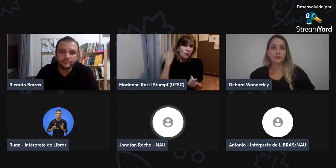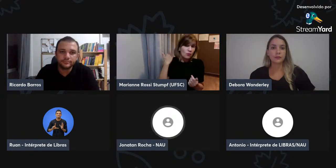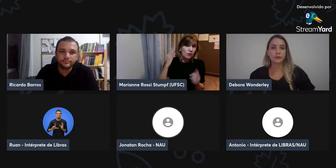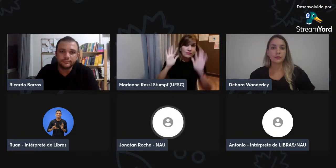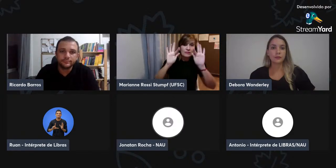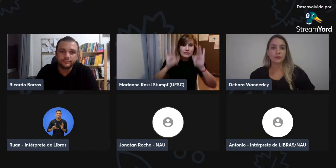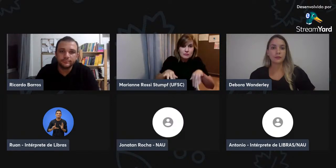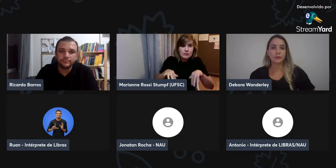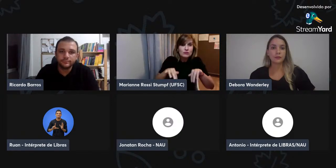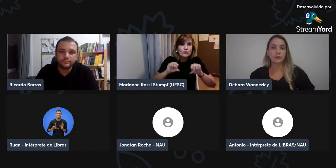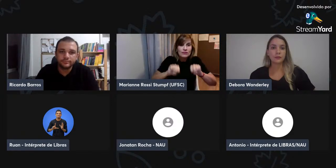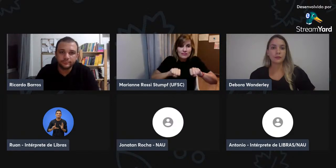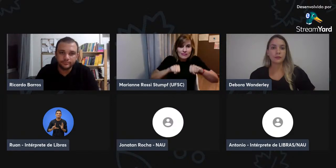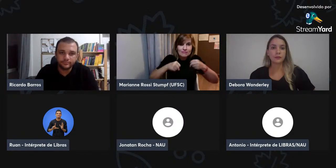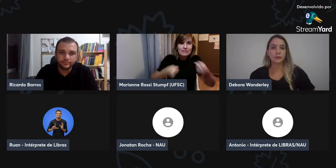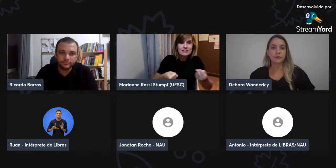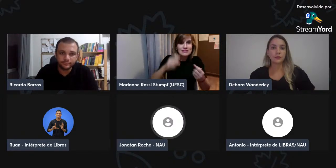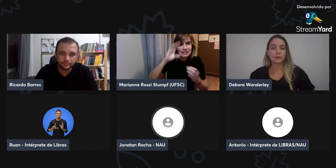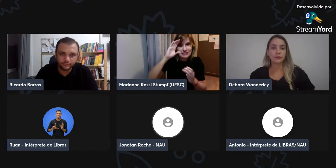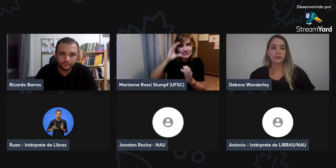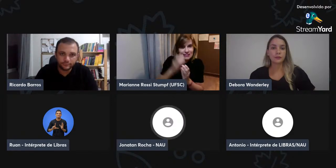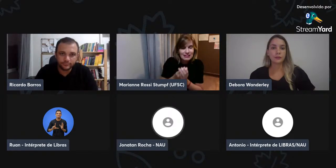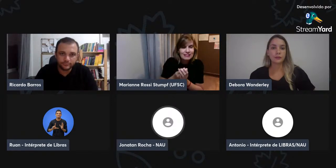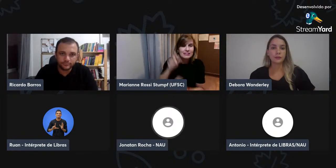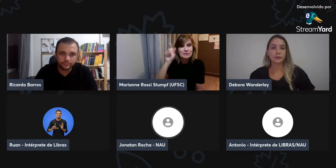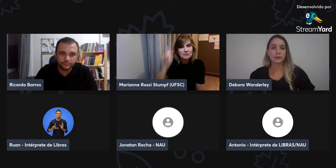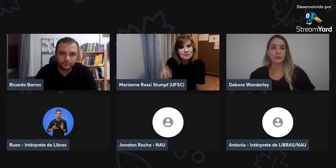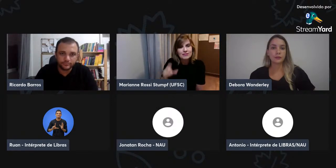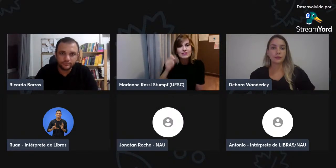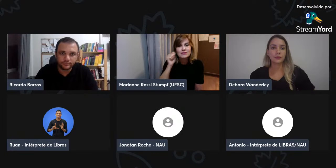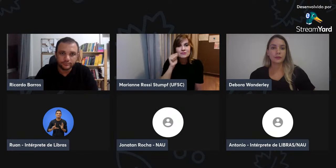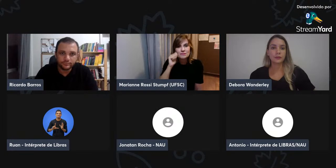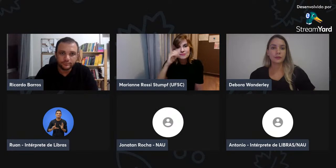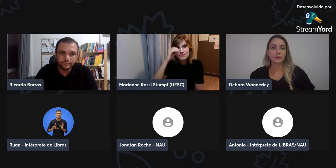escrita de sinais. Então, por exemplo,